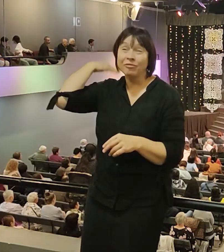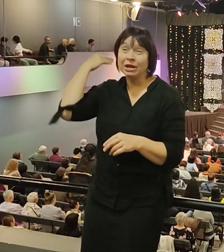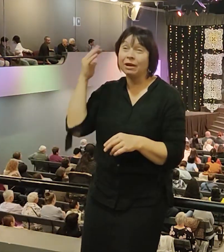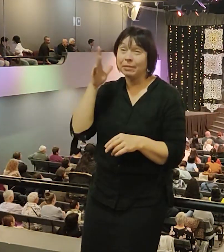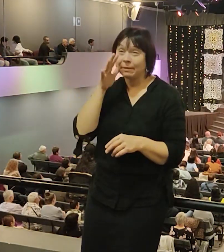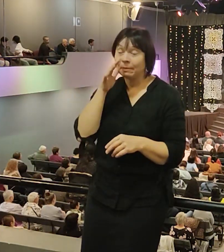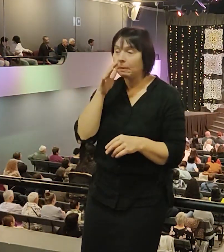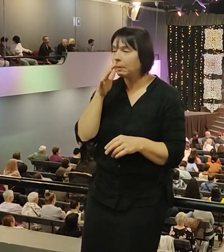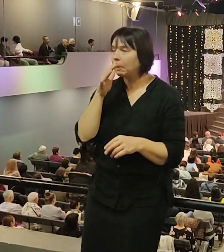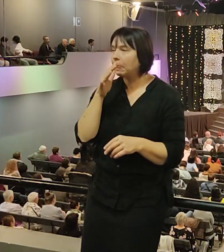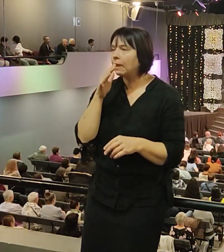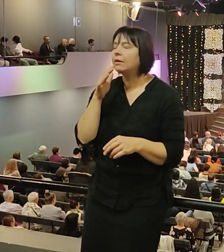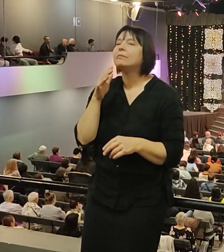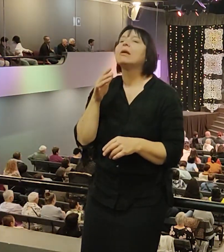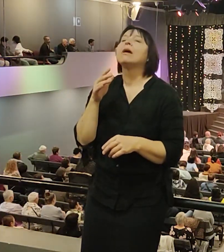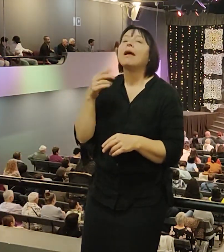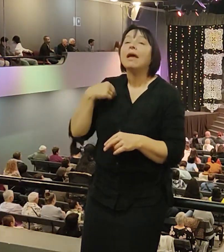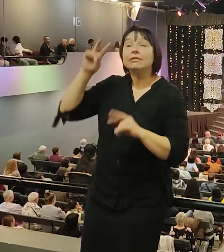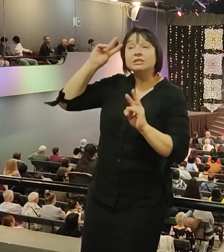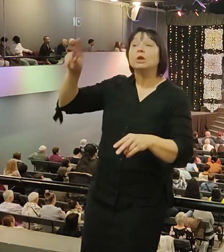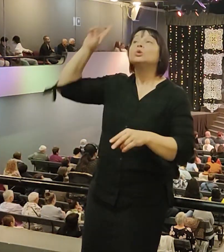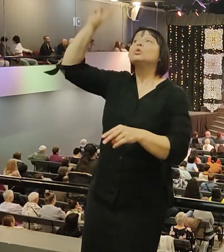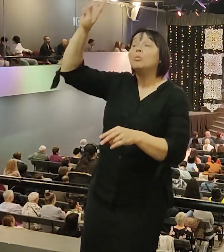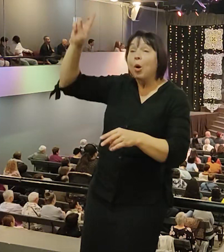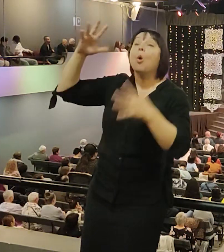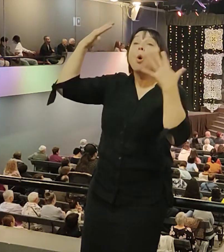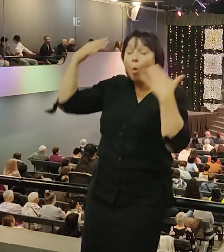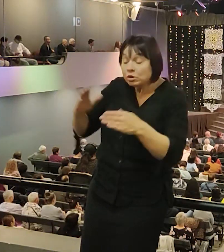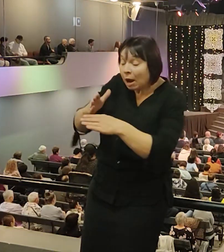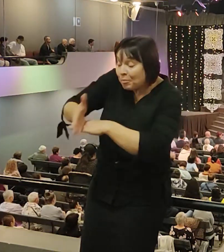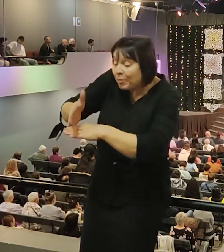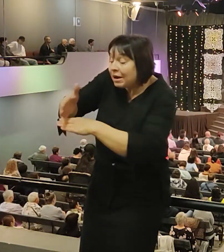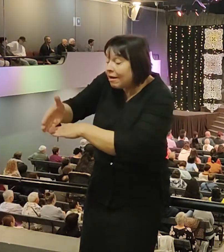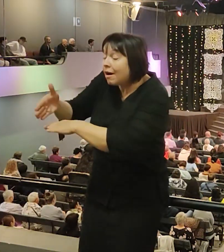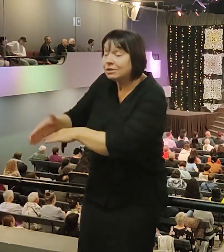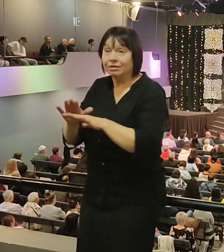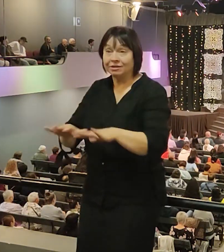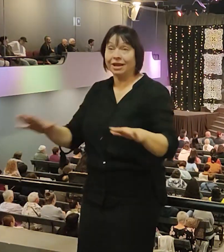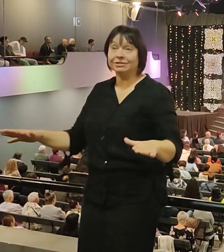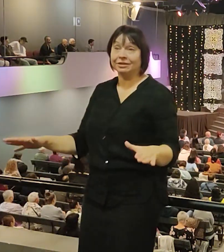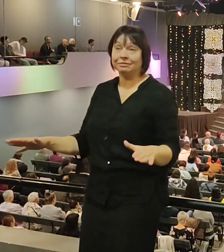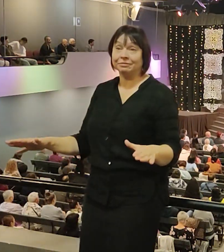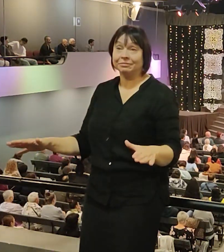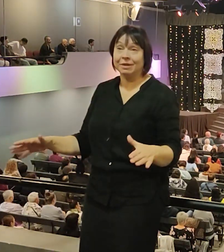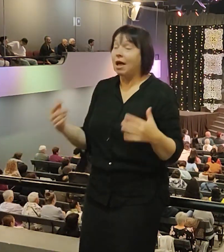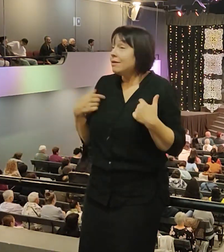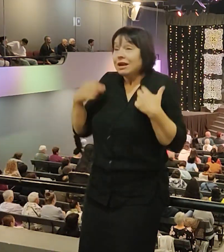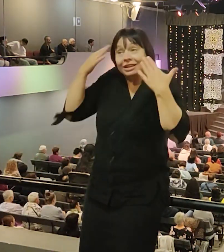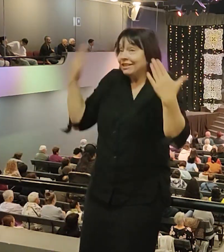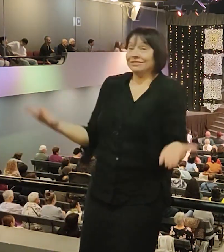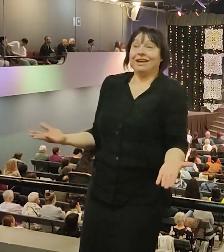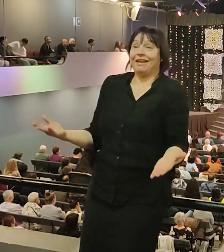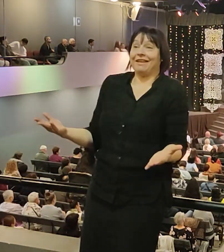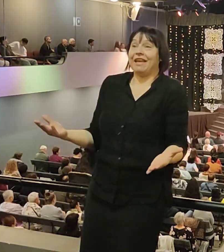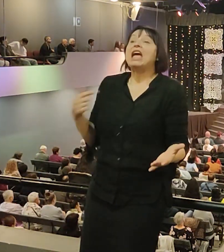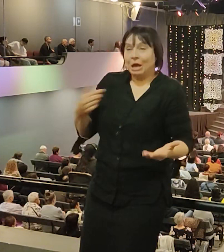постоянно посещение Духа Святого на их жизнь. Это я вообще не знал. Я еще не чувствую, я же не живу по чувствам, а